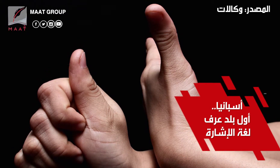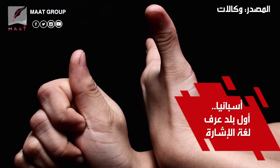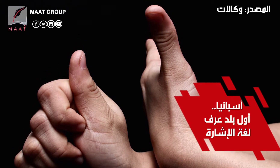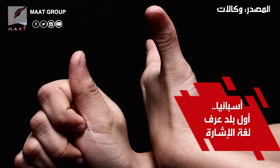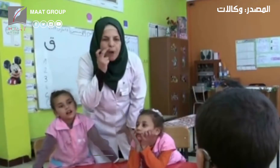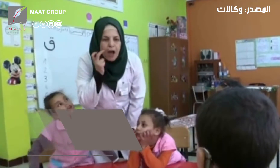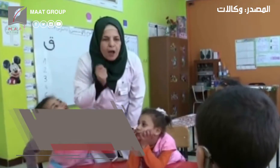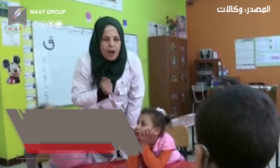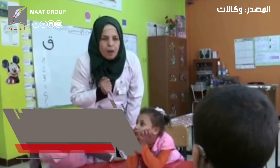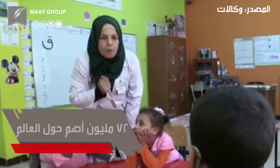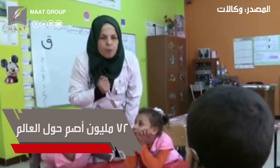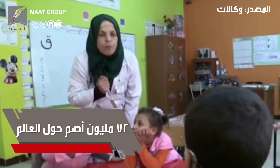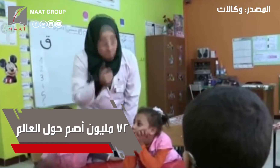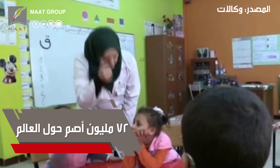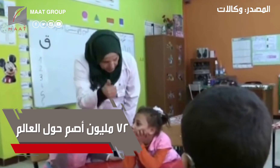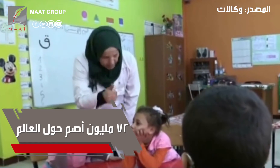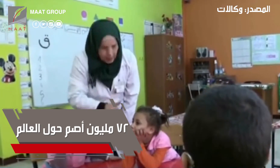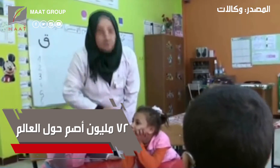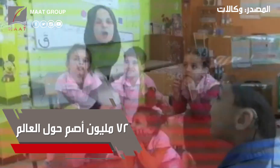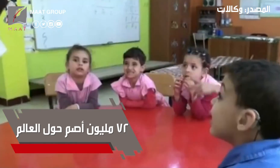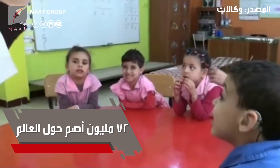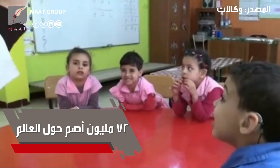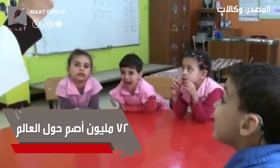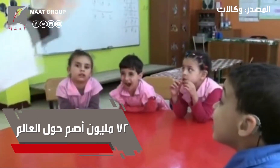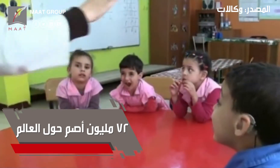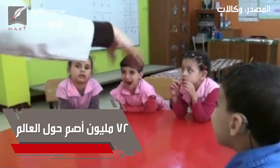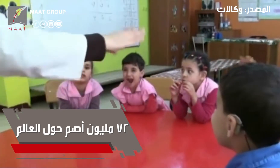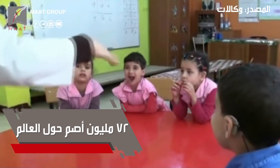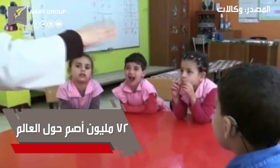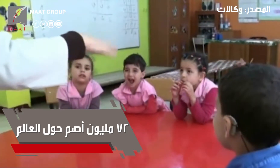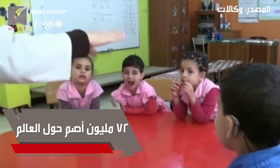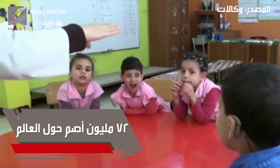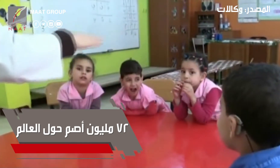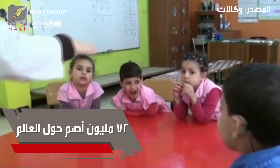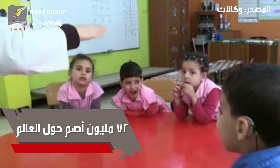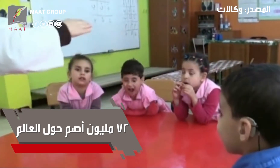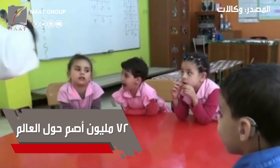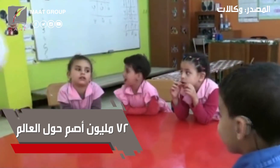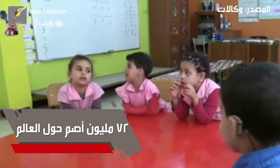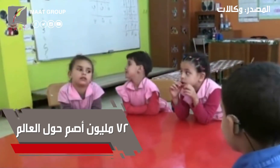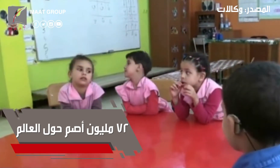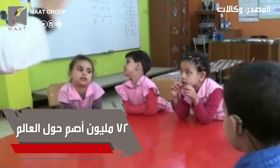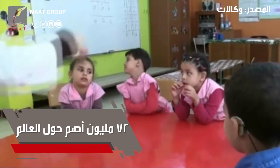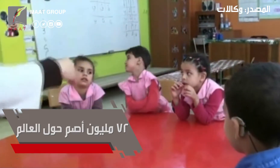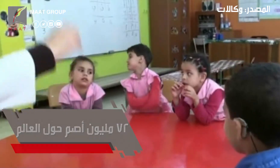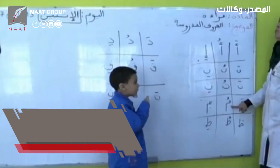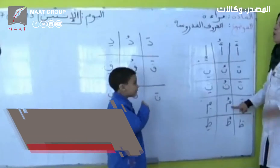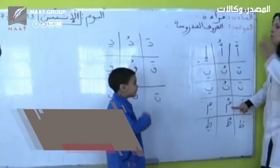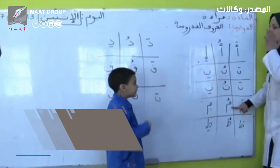يقدر عدد الصم حول العالم بـ 72 مليون أصم يعيش 80% منهم في البلدان النامية